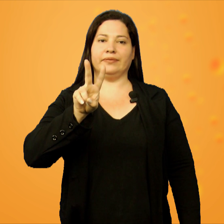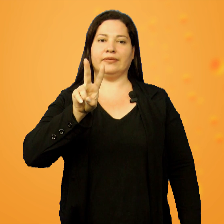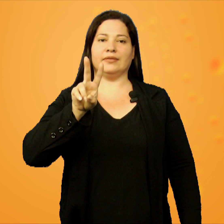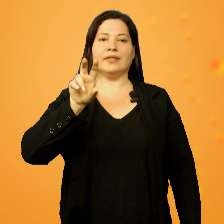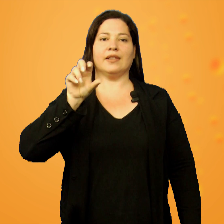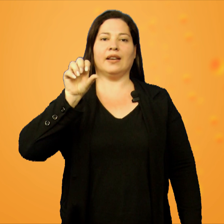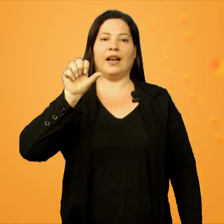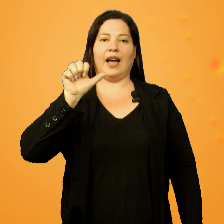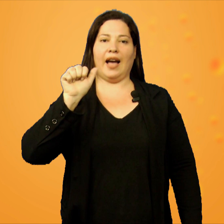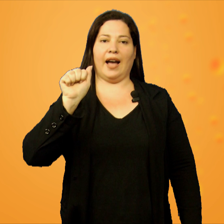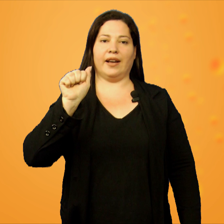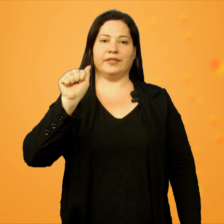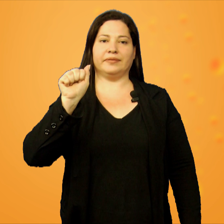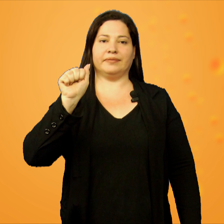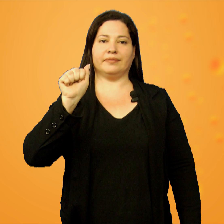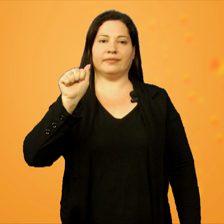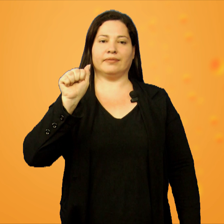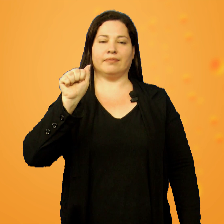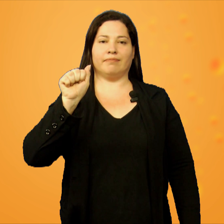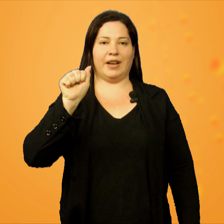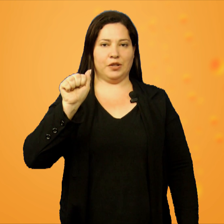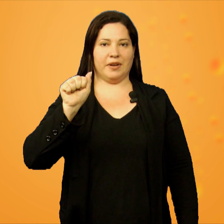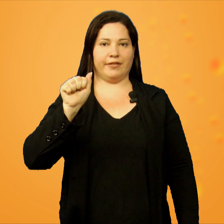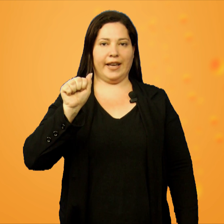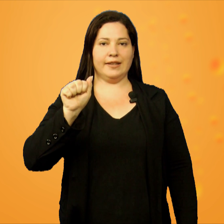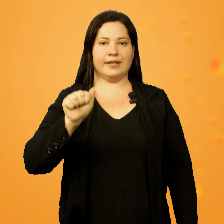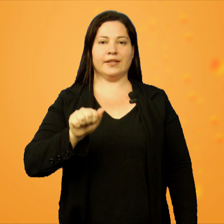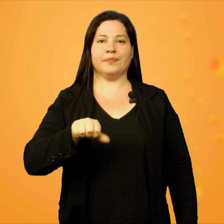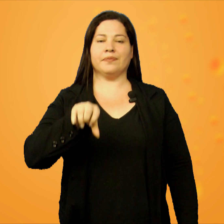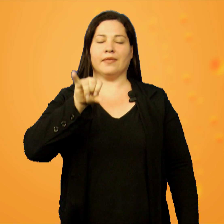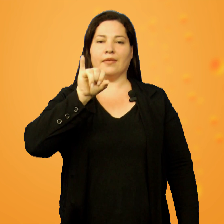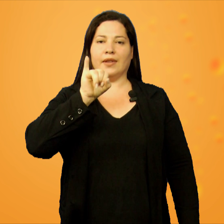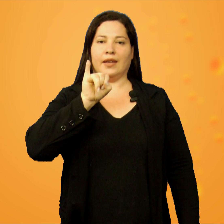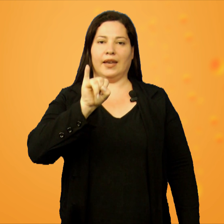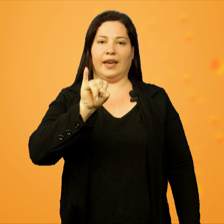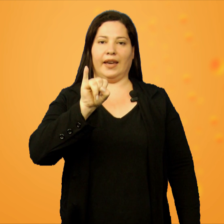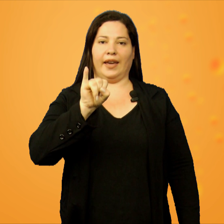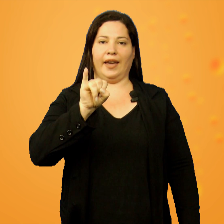A. Mais uma vez. IP,